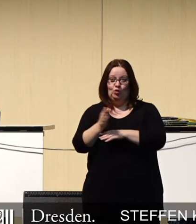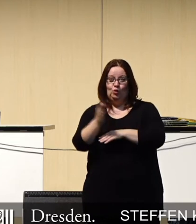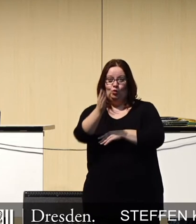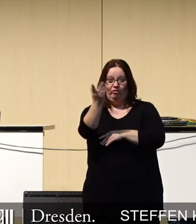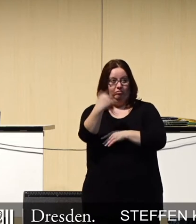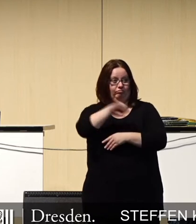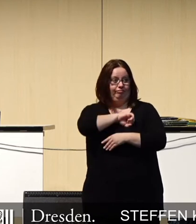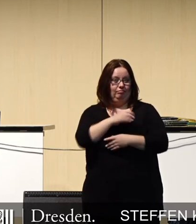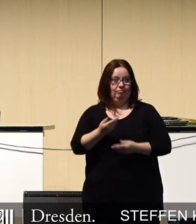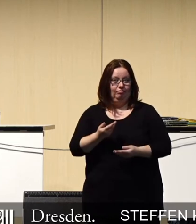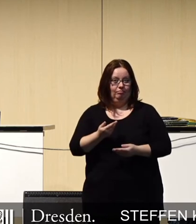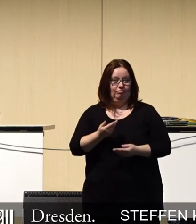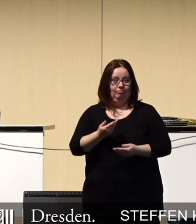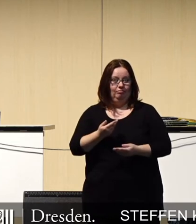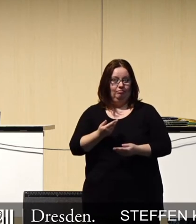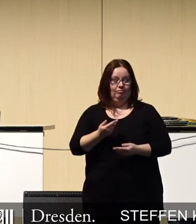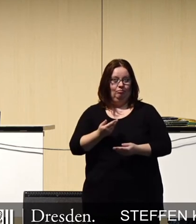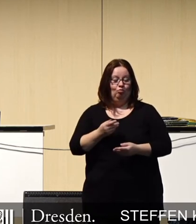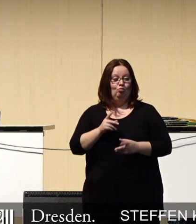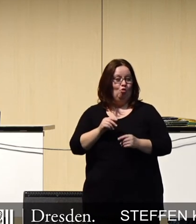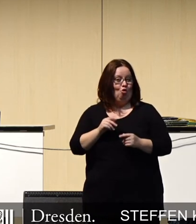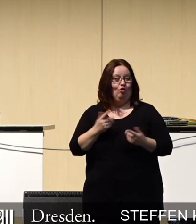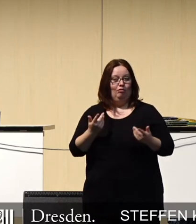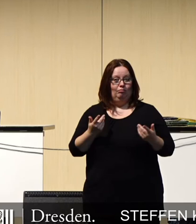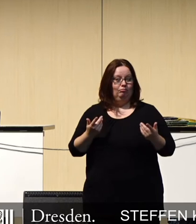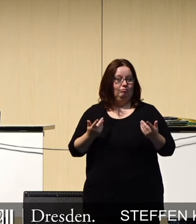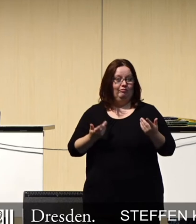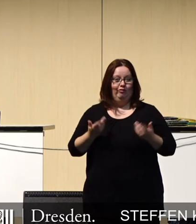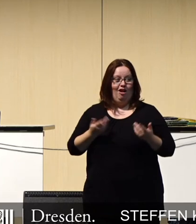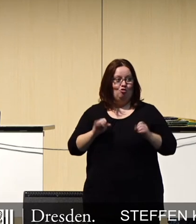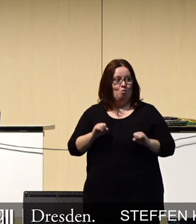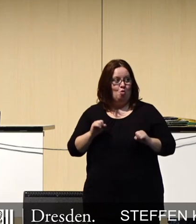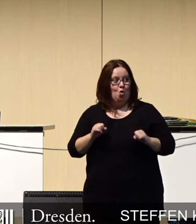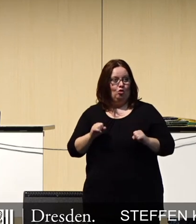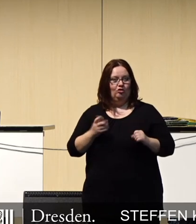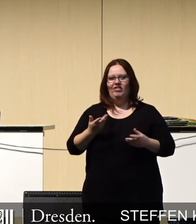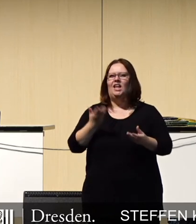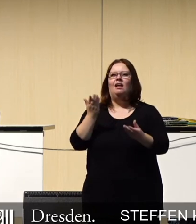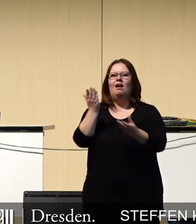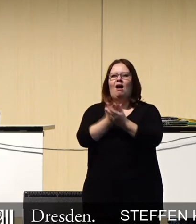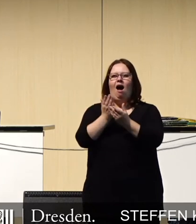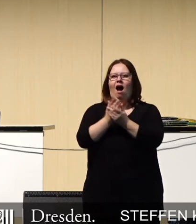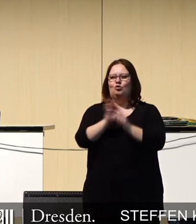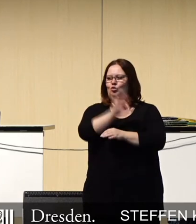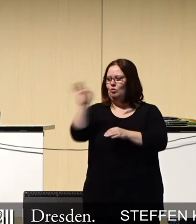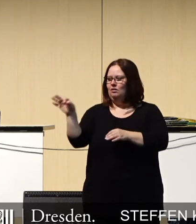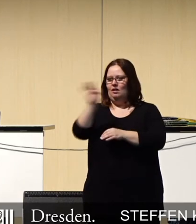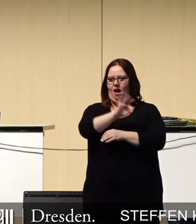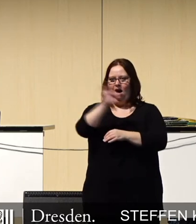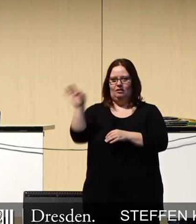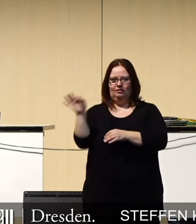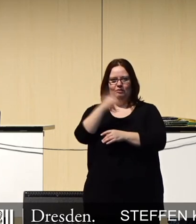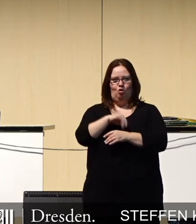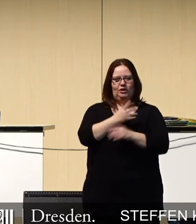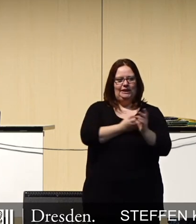für uns verfügbar. Und das führt letzten Endes dazu, dass wir Datenübertragungsraten zwischen Sender und Empfänger haben